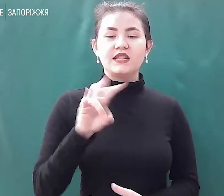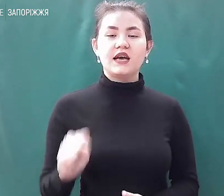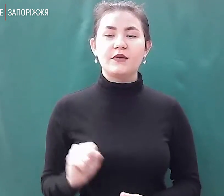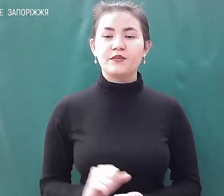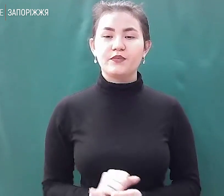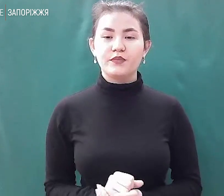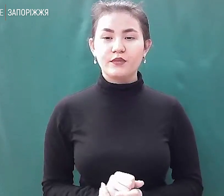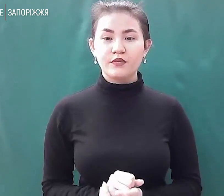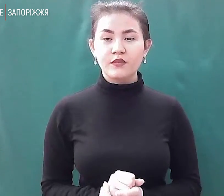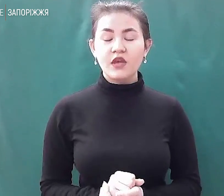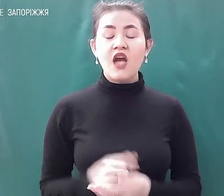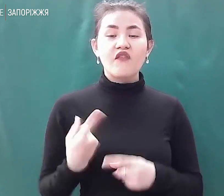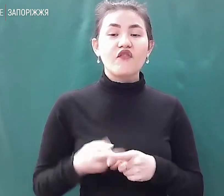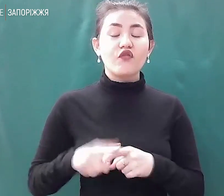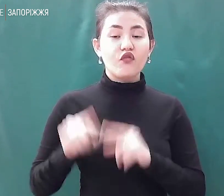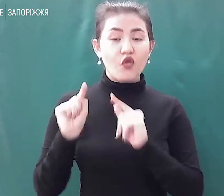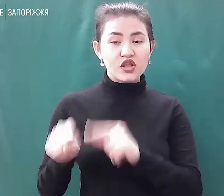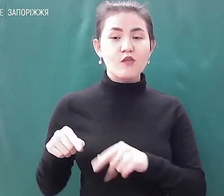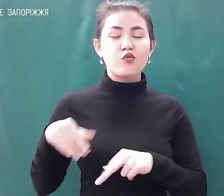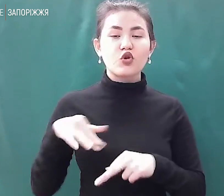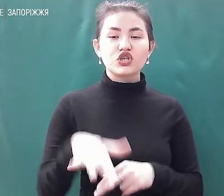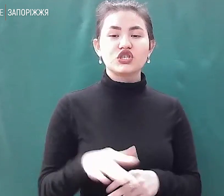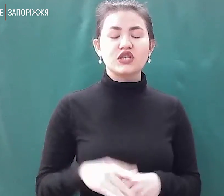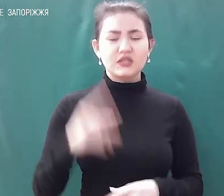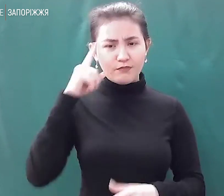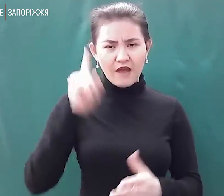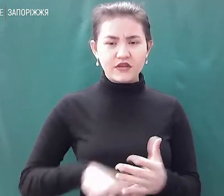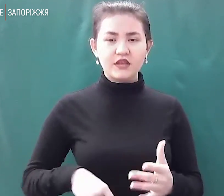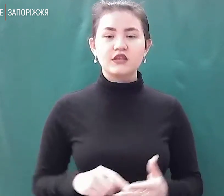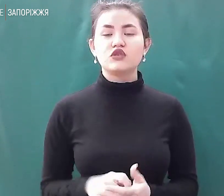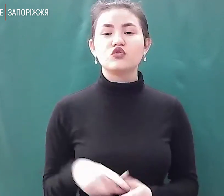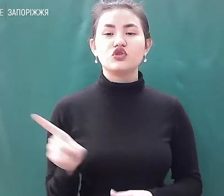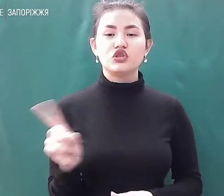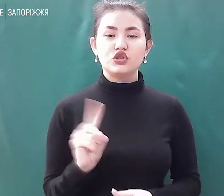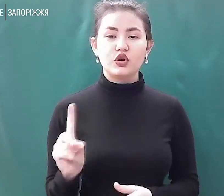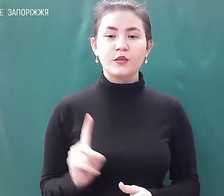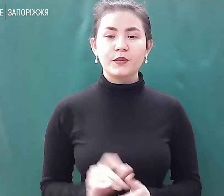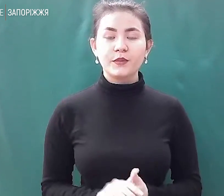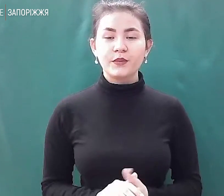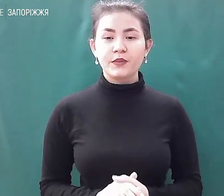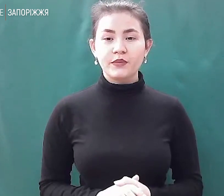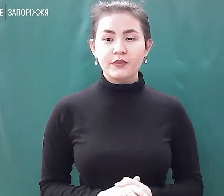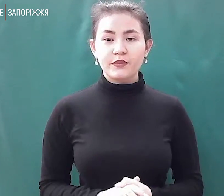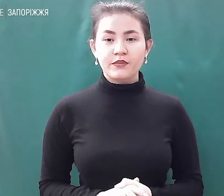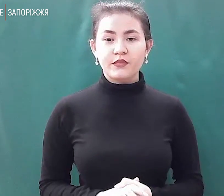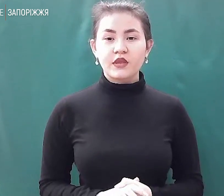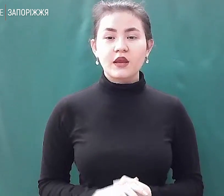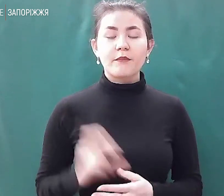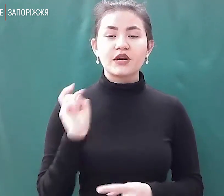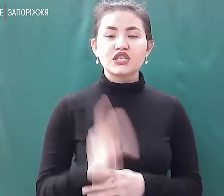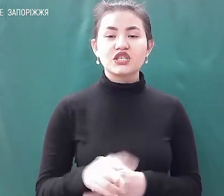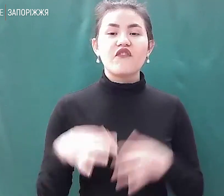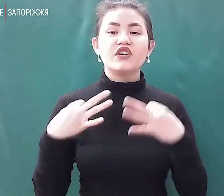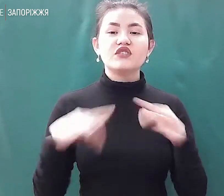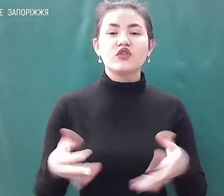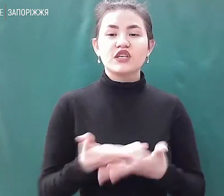Вони прийшли з впевненістю, що прийшли визвати нас від нацизму і від